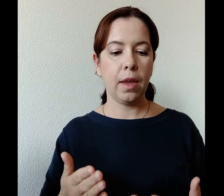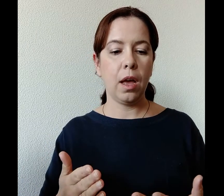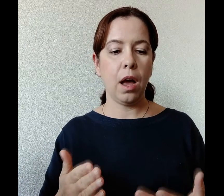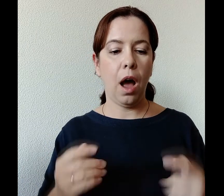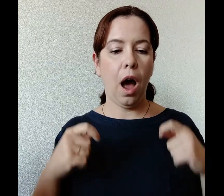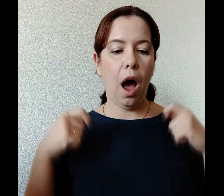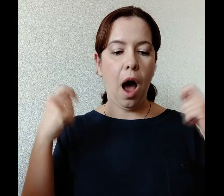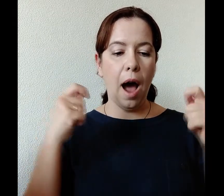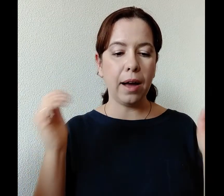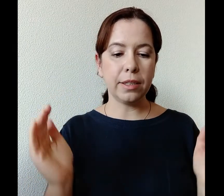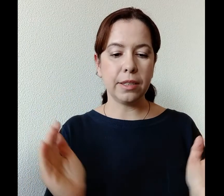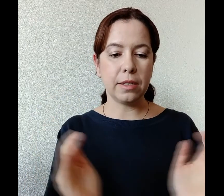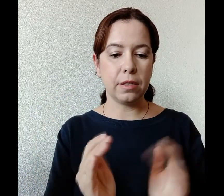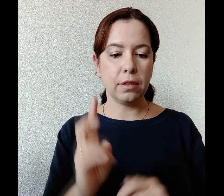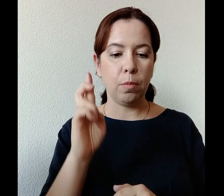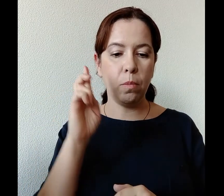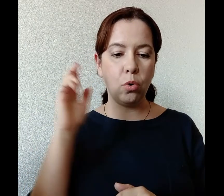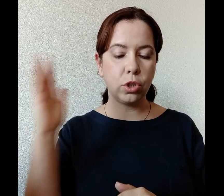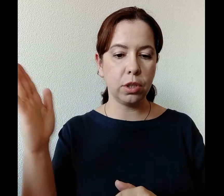Агнец Божий,